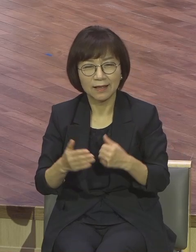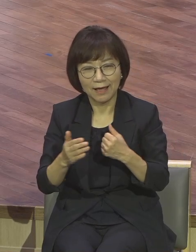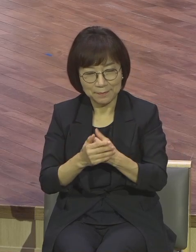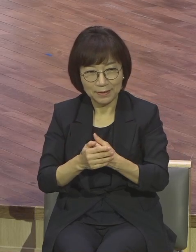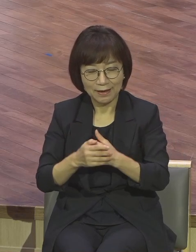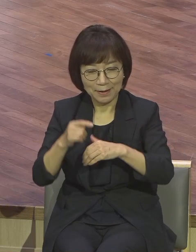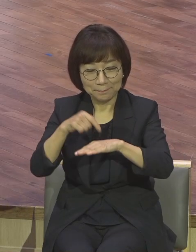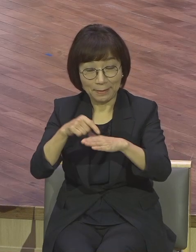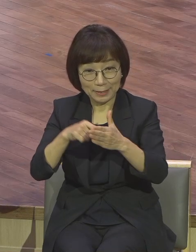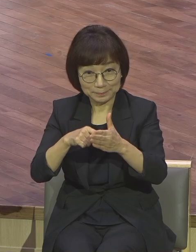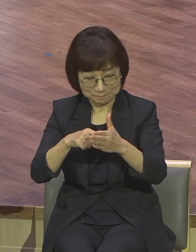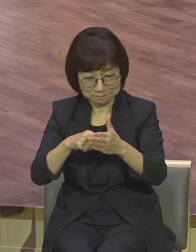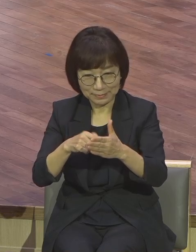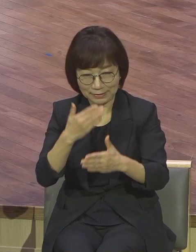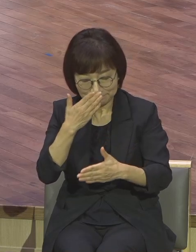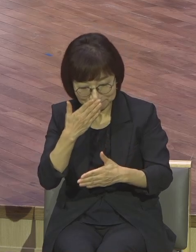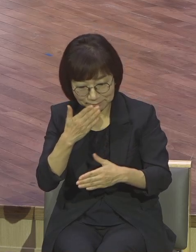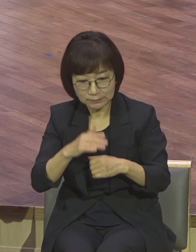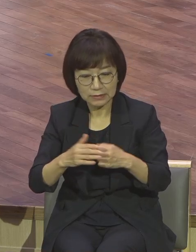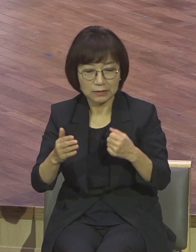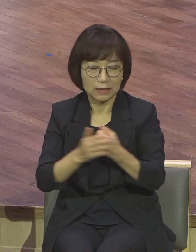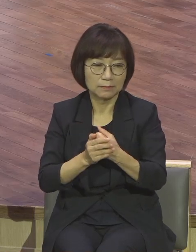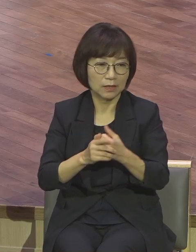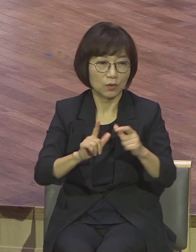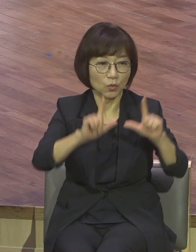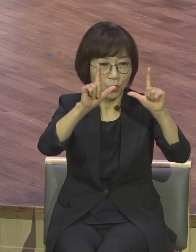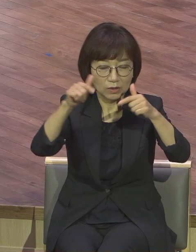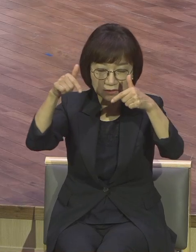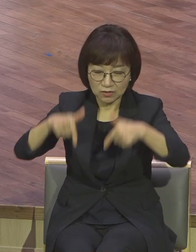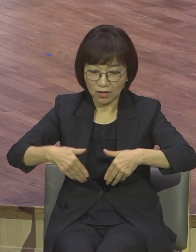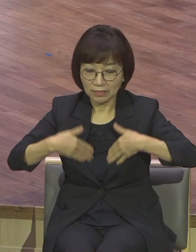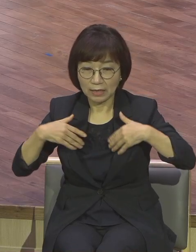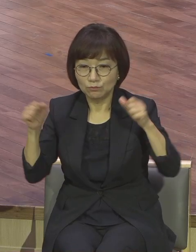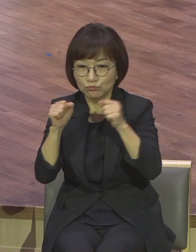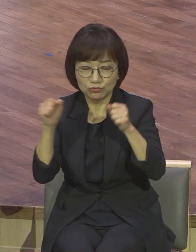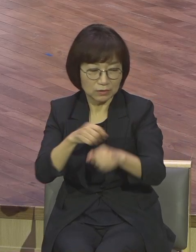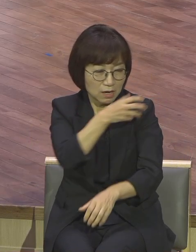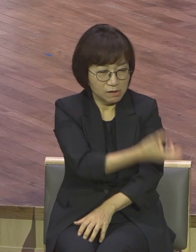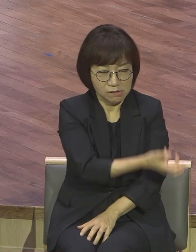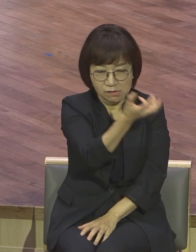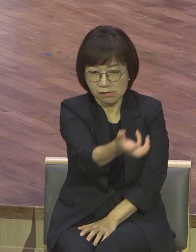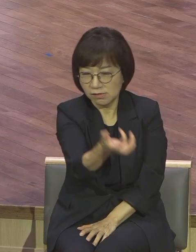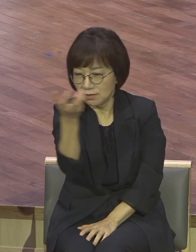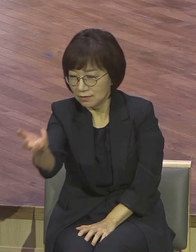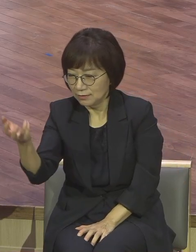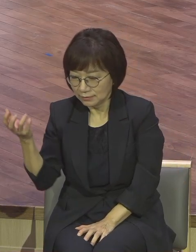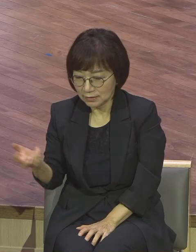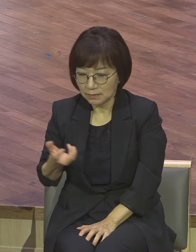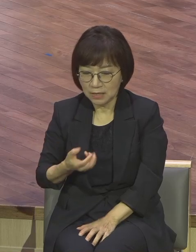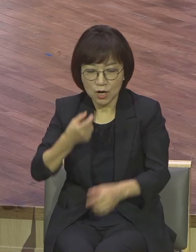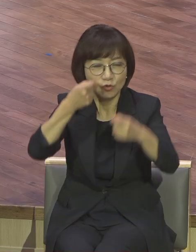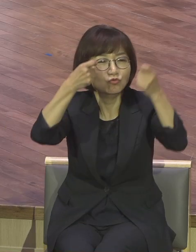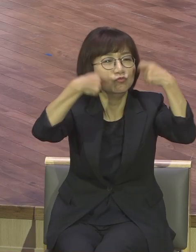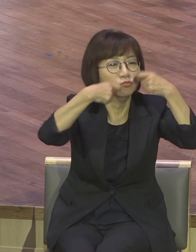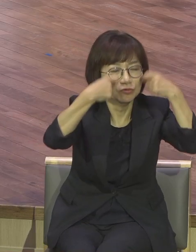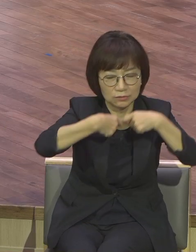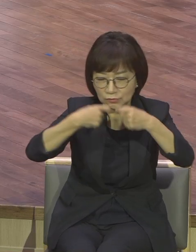동서남북으로 다니면서 눈물을 흘렸대요 그러니까 눈물 자국이 있어야